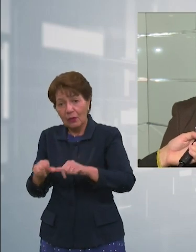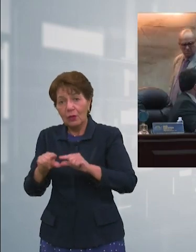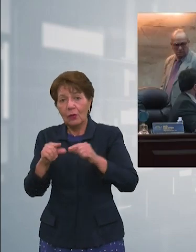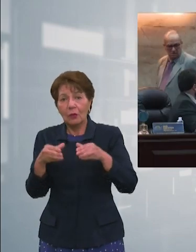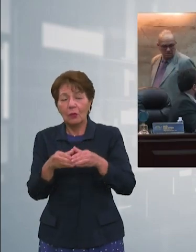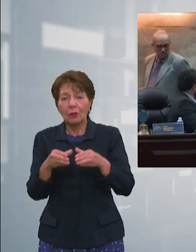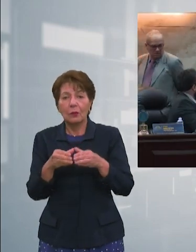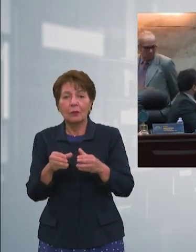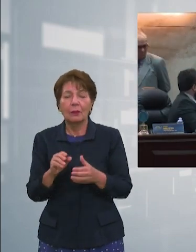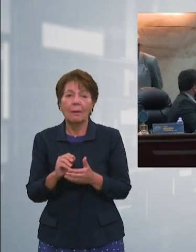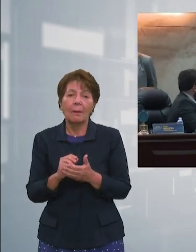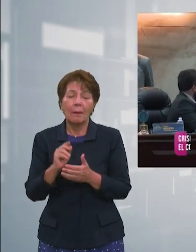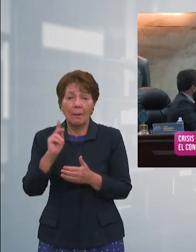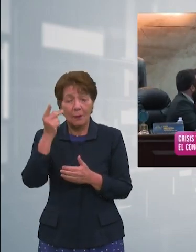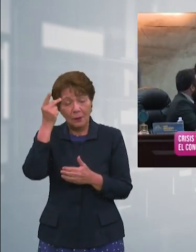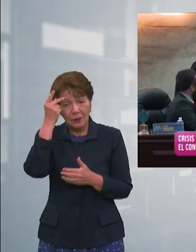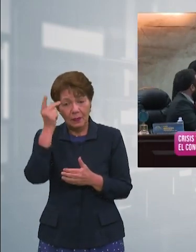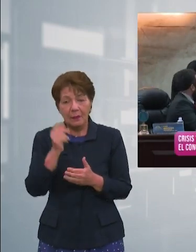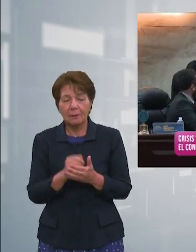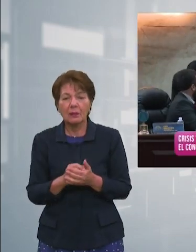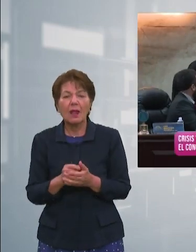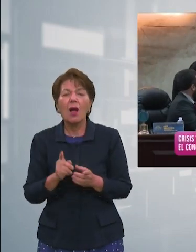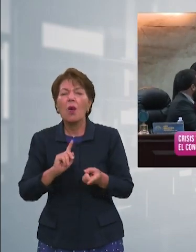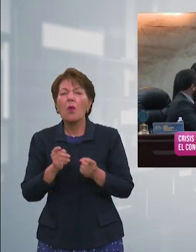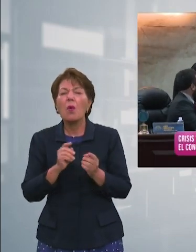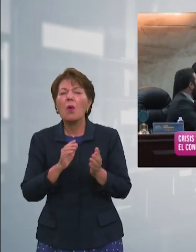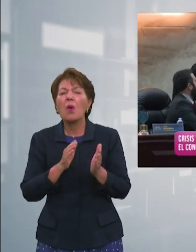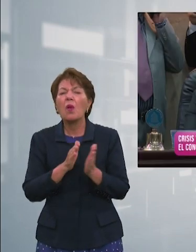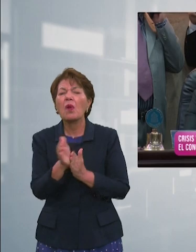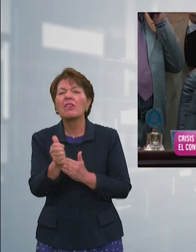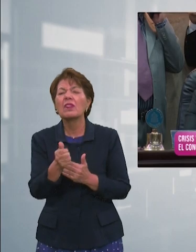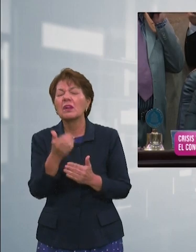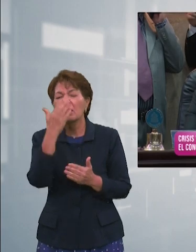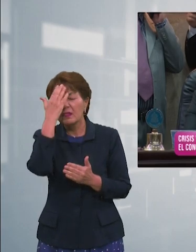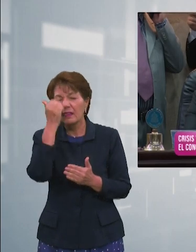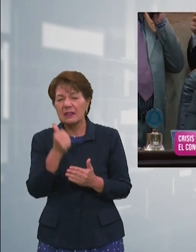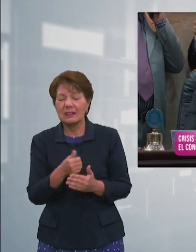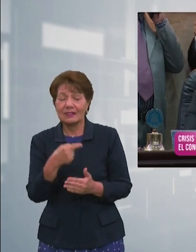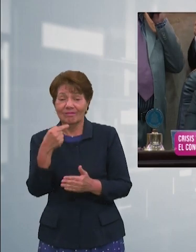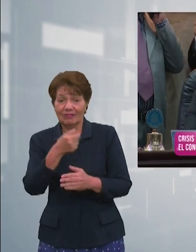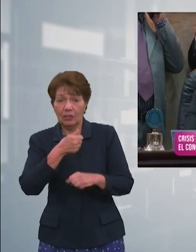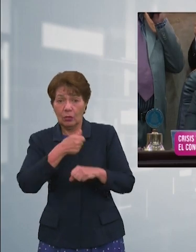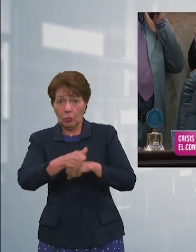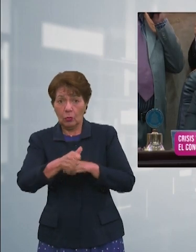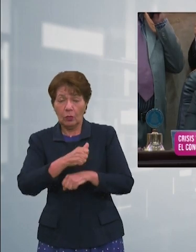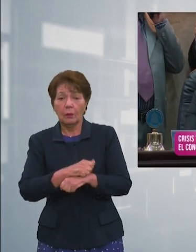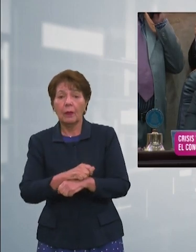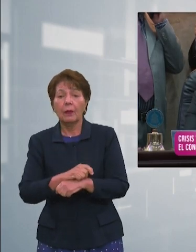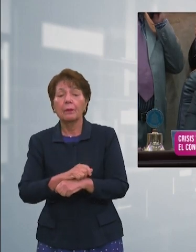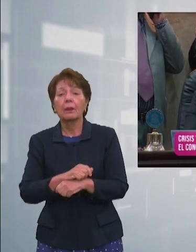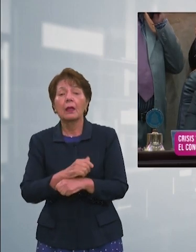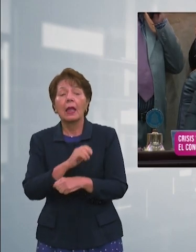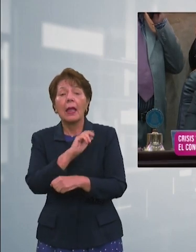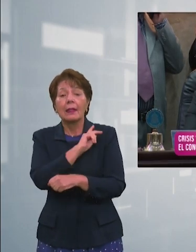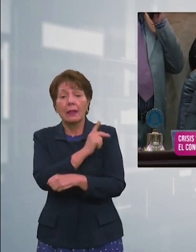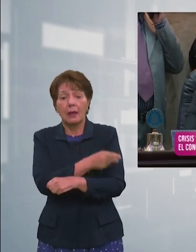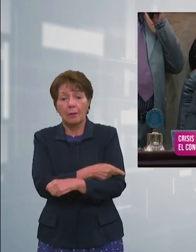Parte del fracaso se atribuye al titular del Poder Legislativo que ha tomado acciones desacertadas